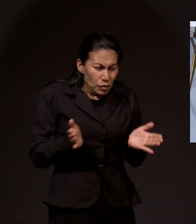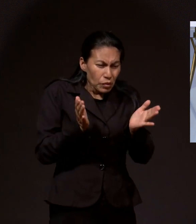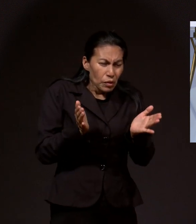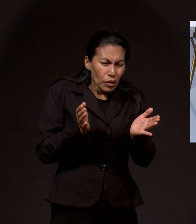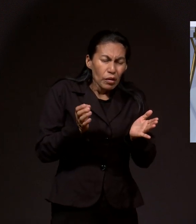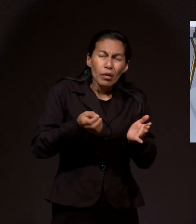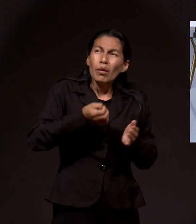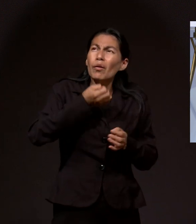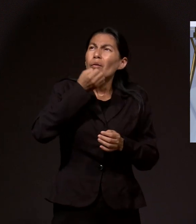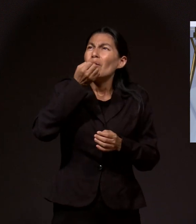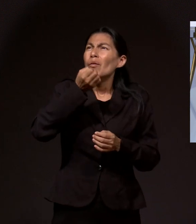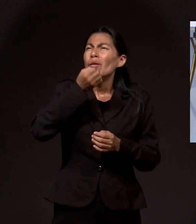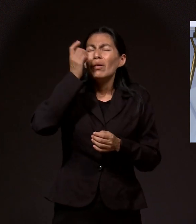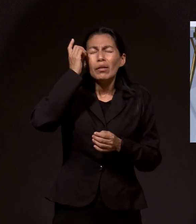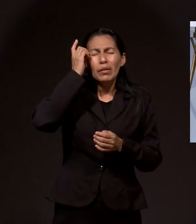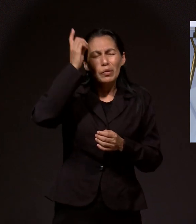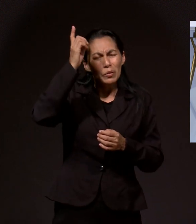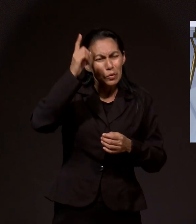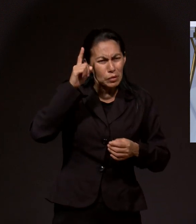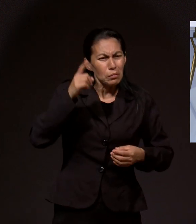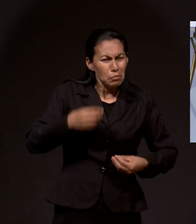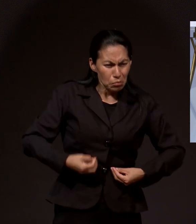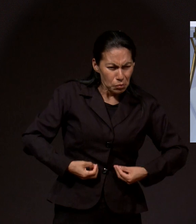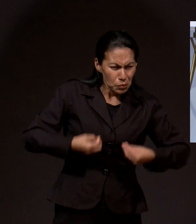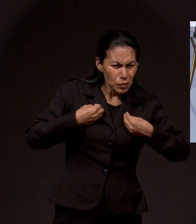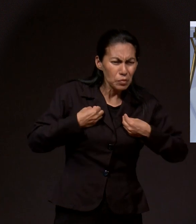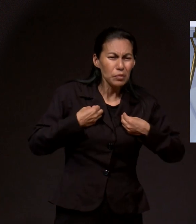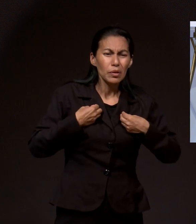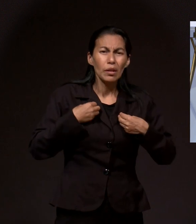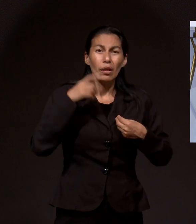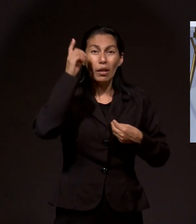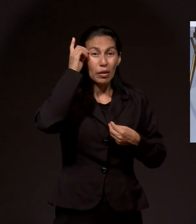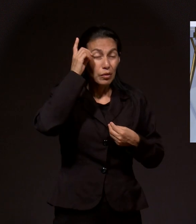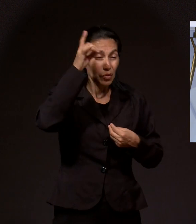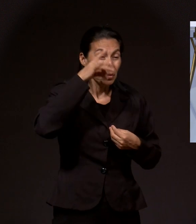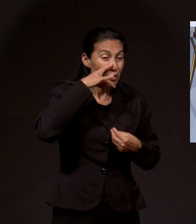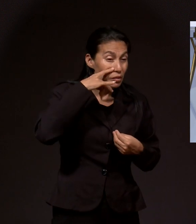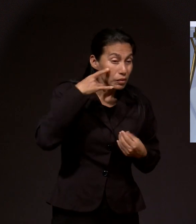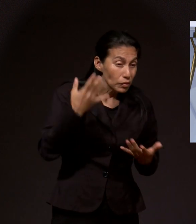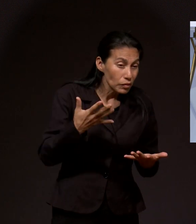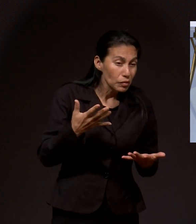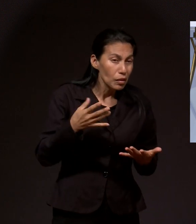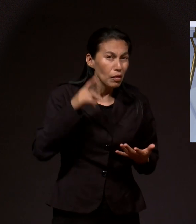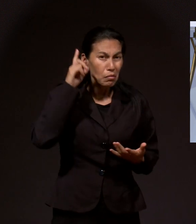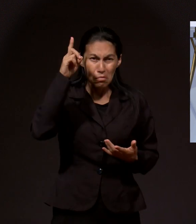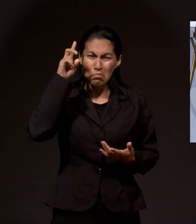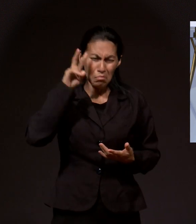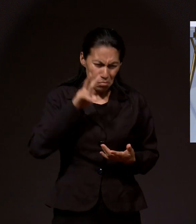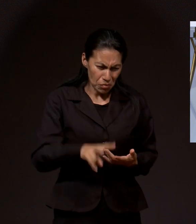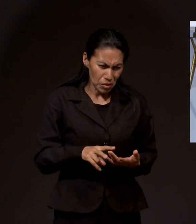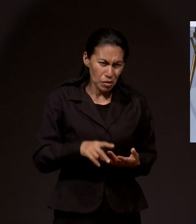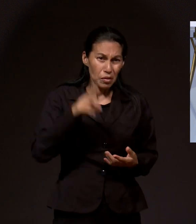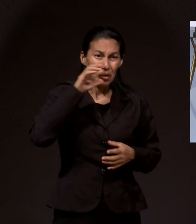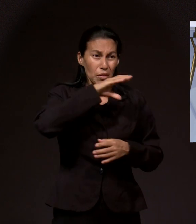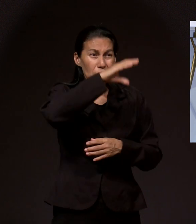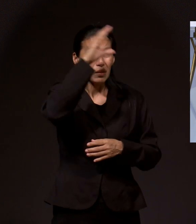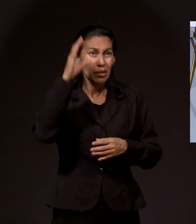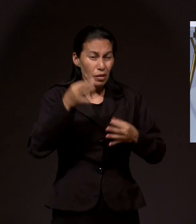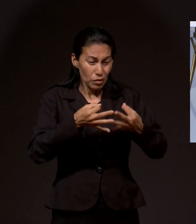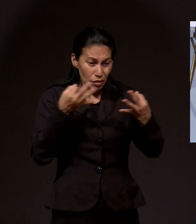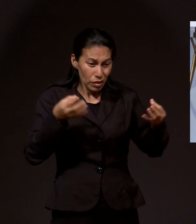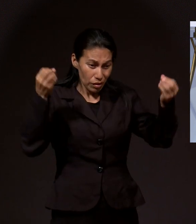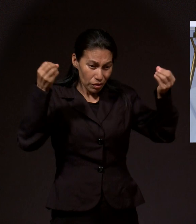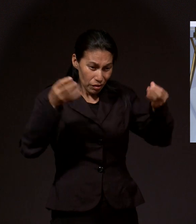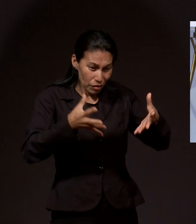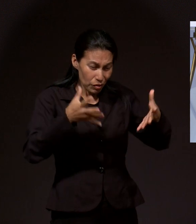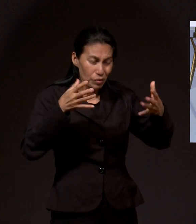o por las circunstancias, a invocar al Dios vivo, al Dios invisible, al único Dios verdadero, creador